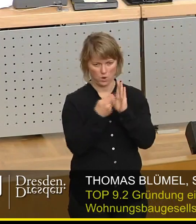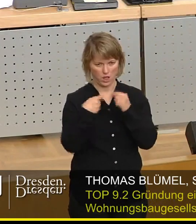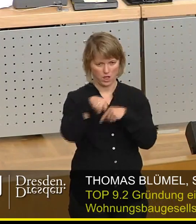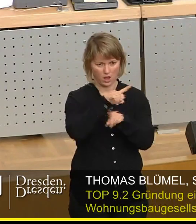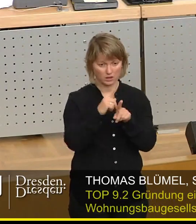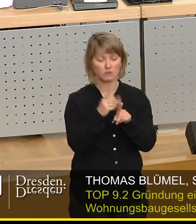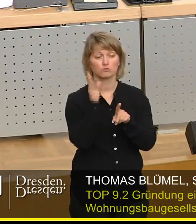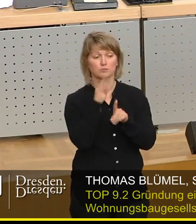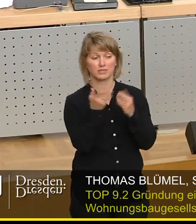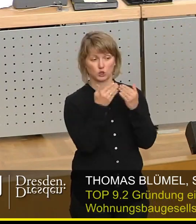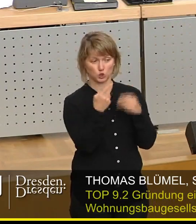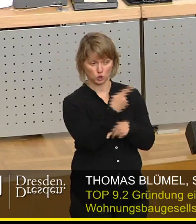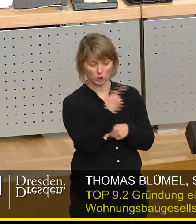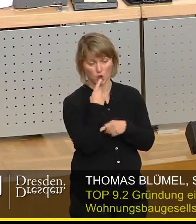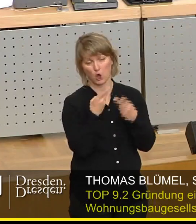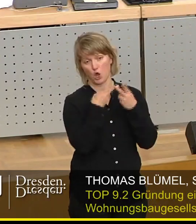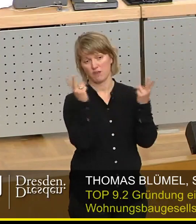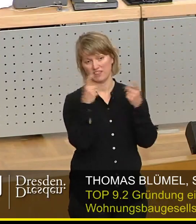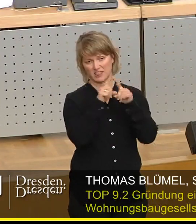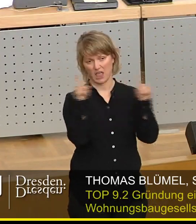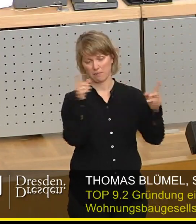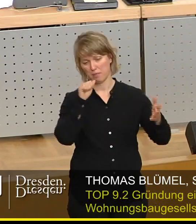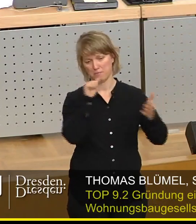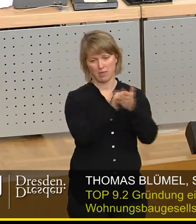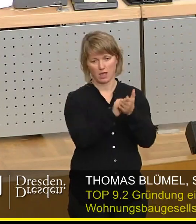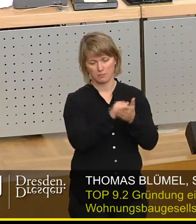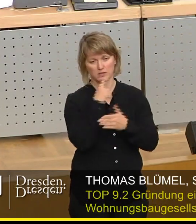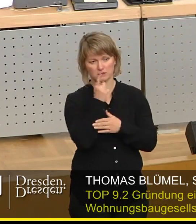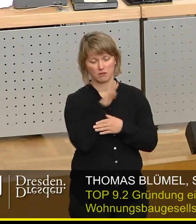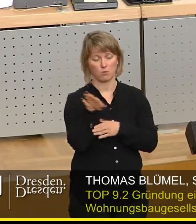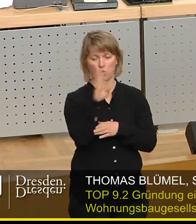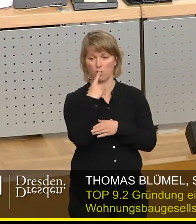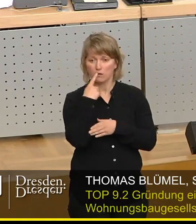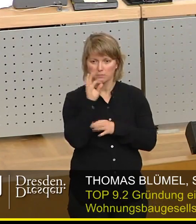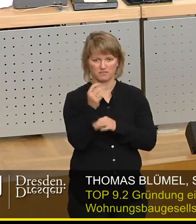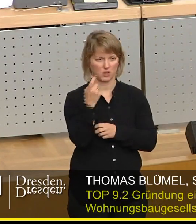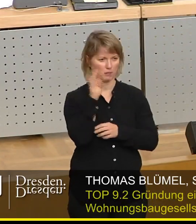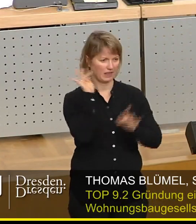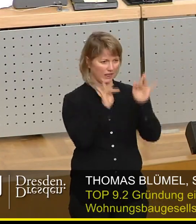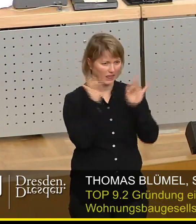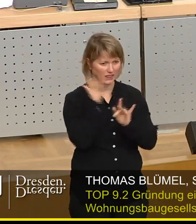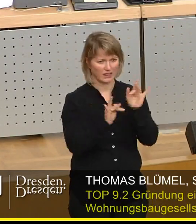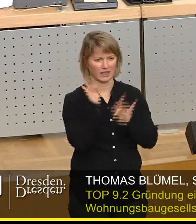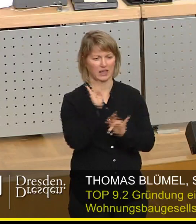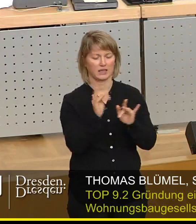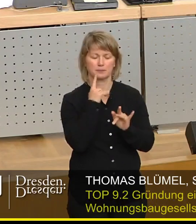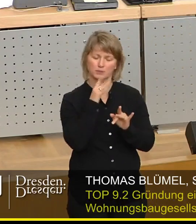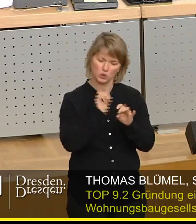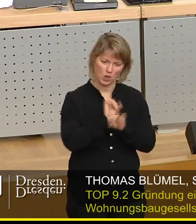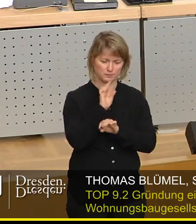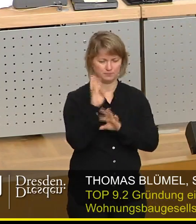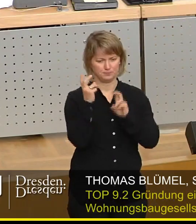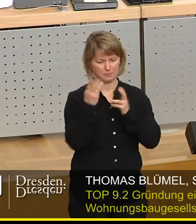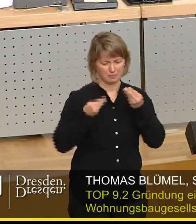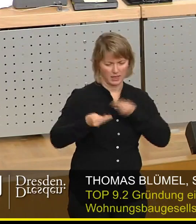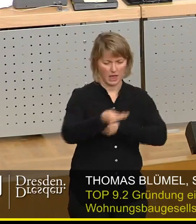der Grünen ja öffentlich das thematisiert haben, dass es viele kritische und kritikwürdige Punkte gibt, diese Beratung